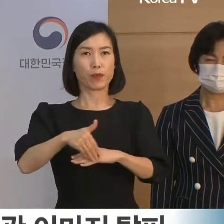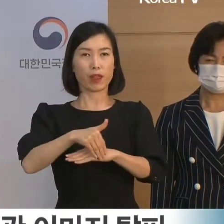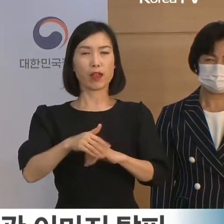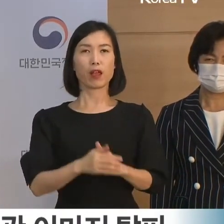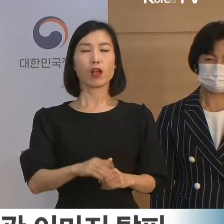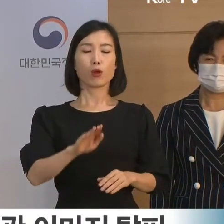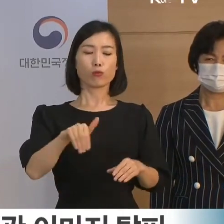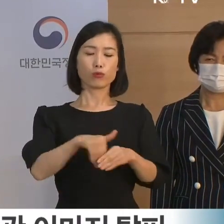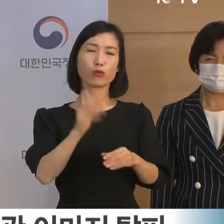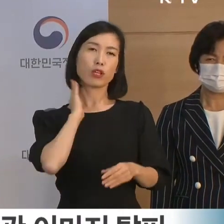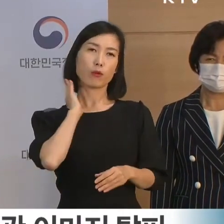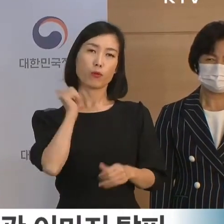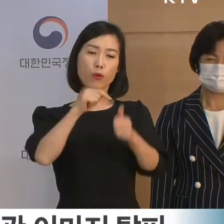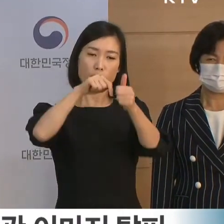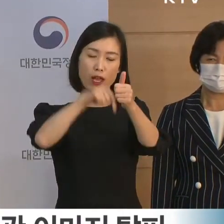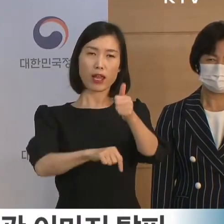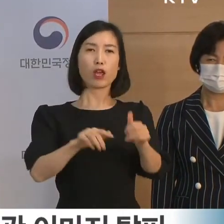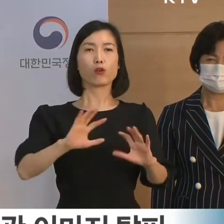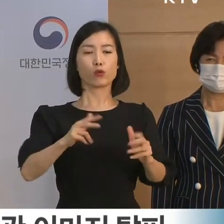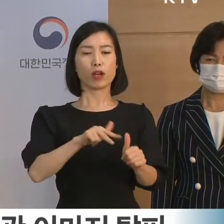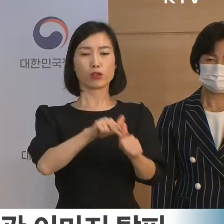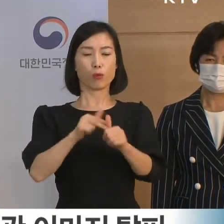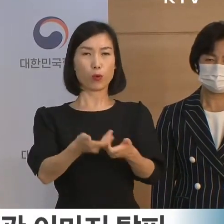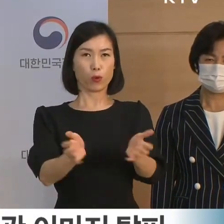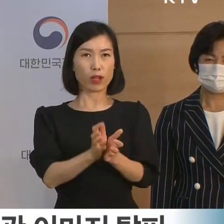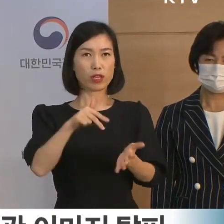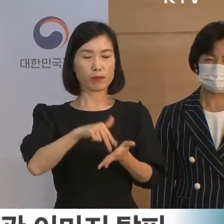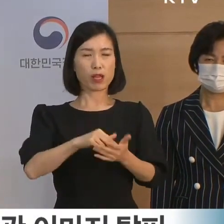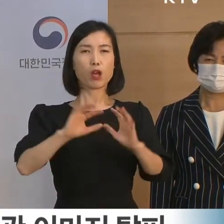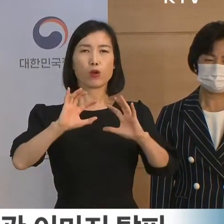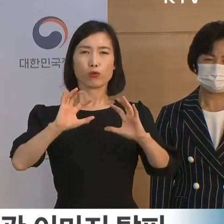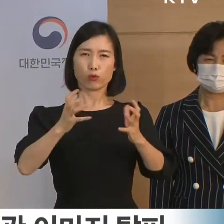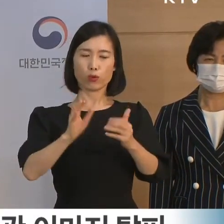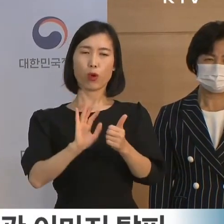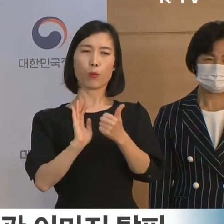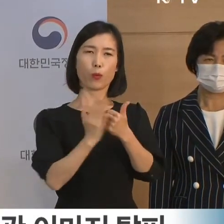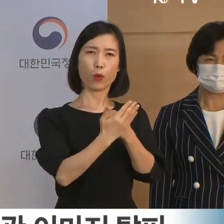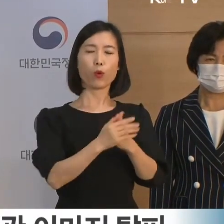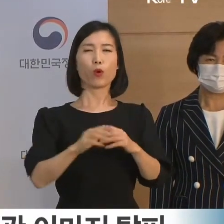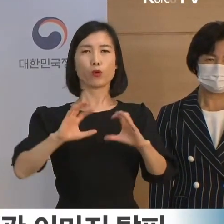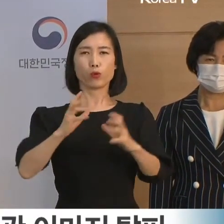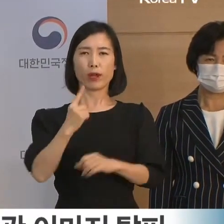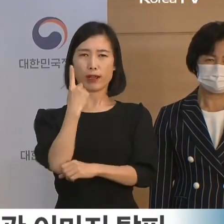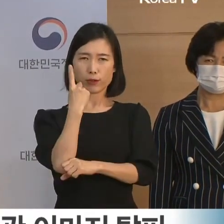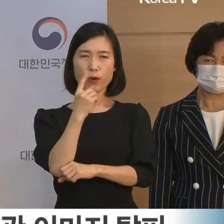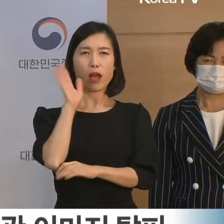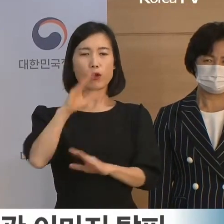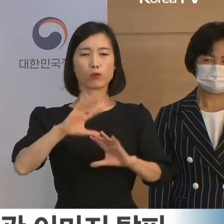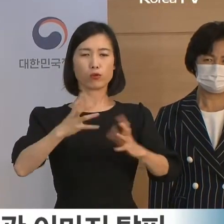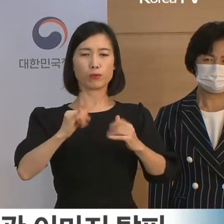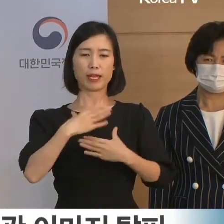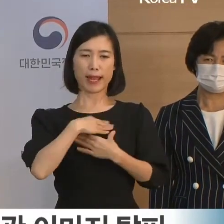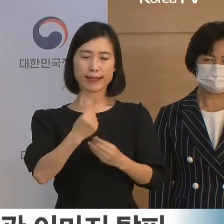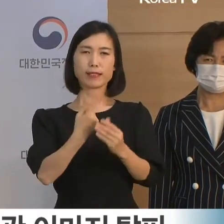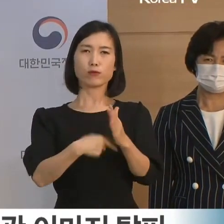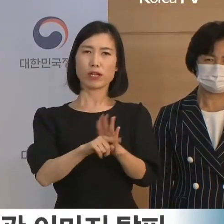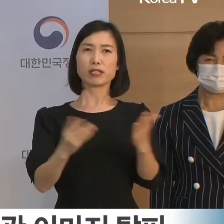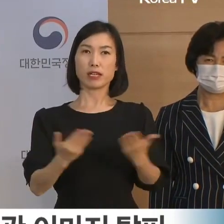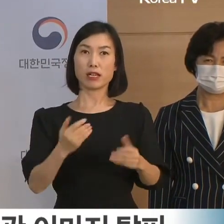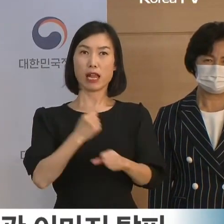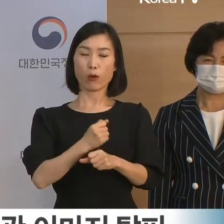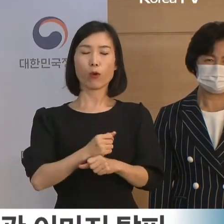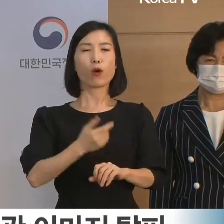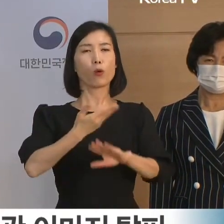문재인 정부 국가정보원은 오직 국가안보, 국익수호, 국민의 안전을 위해 매진하는 대북,